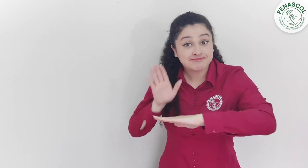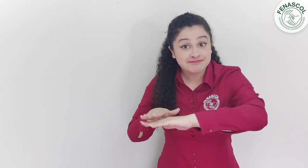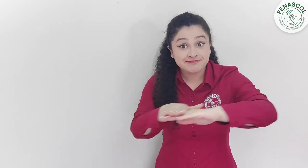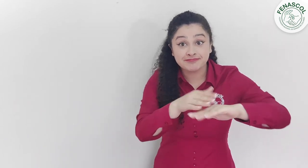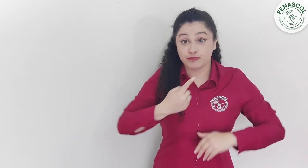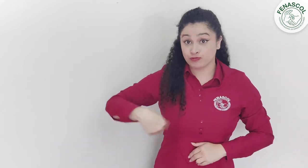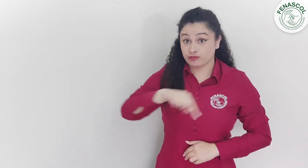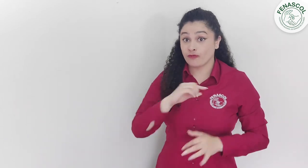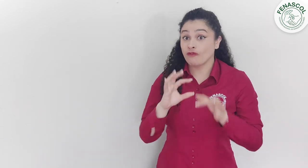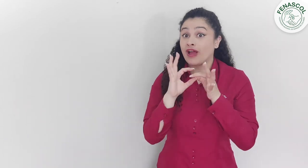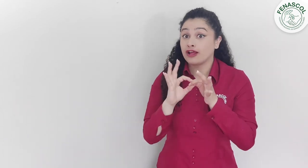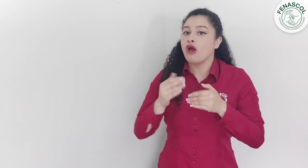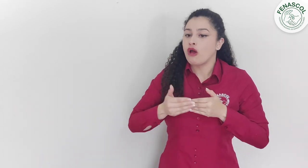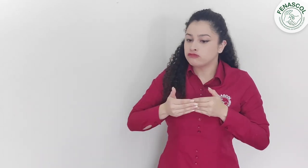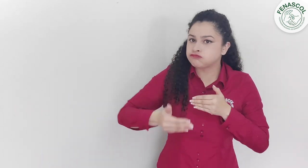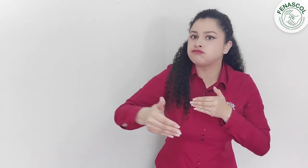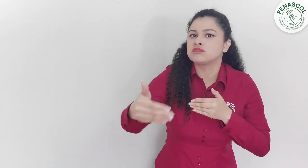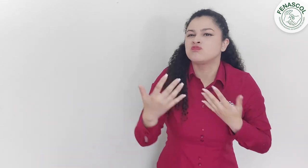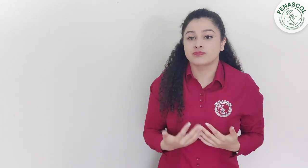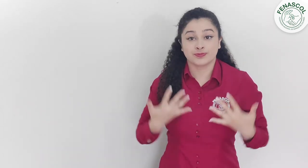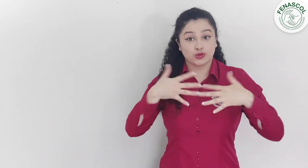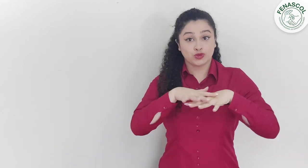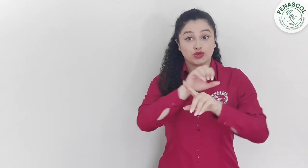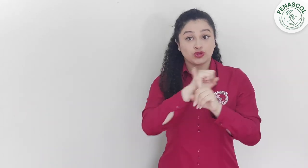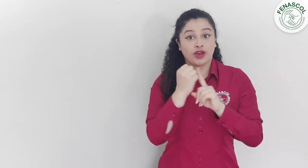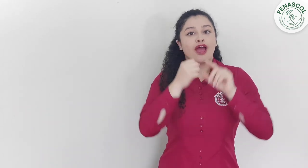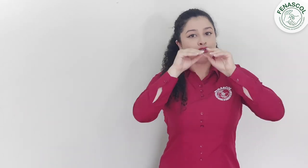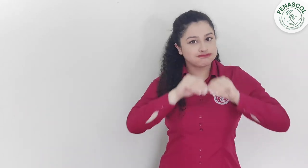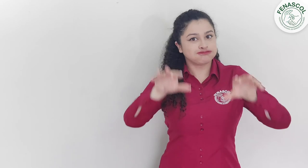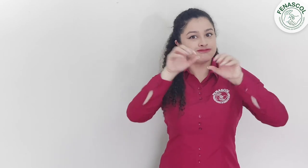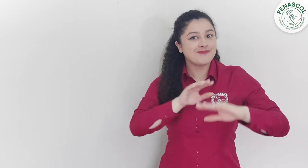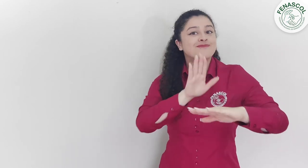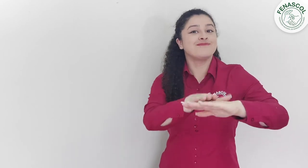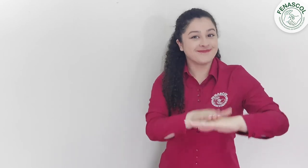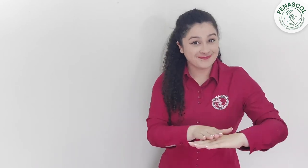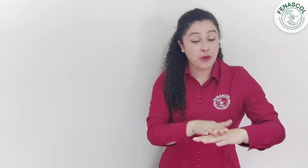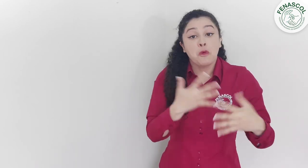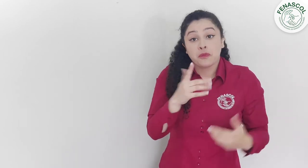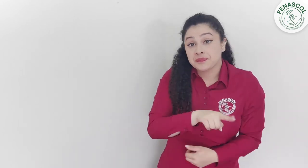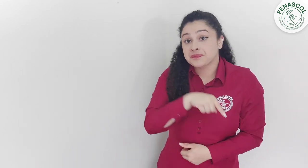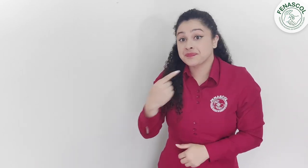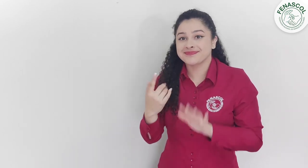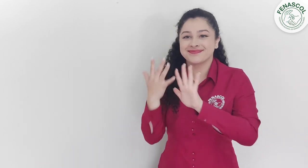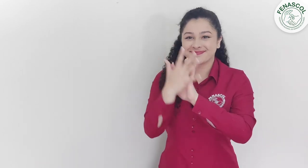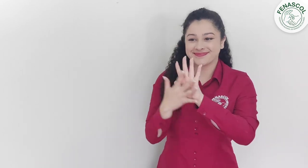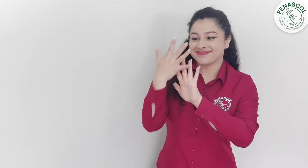desde FENASCOL estaremos publicando en las redes sociales más información, también a través de